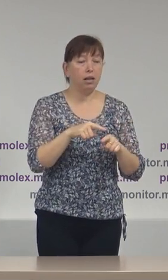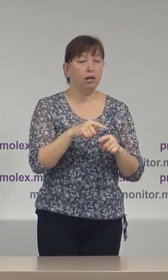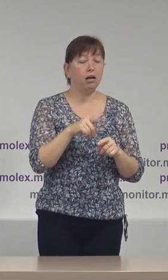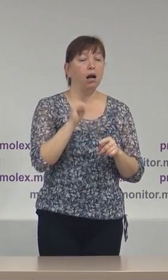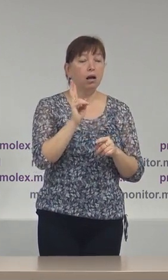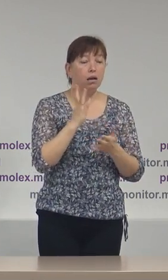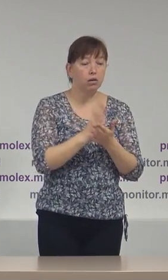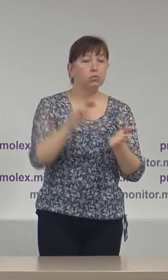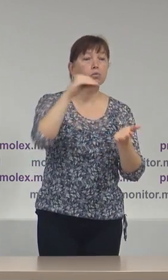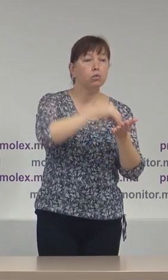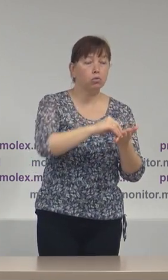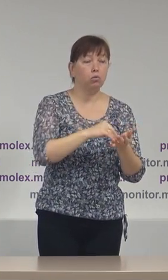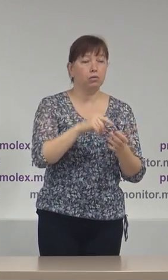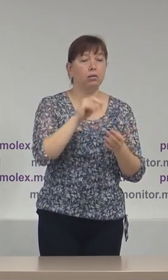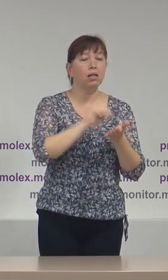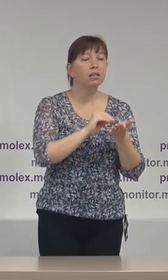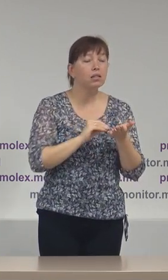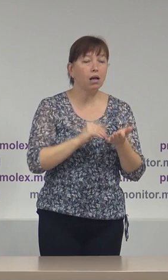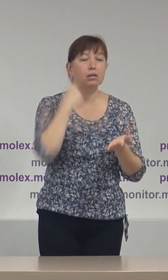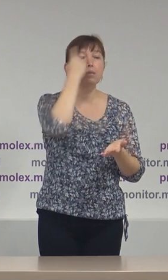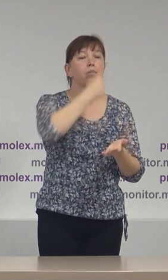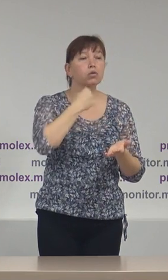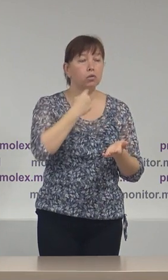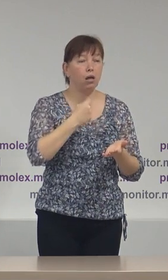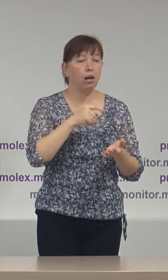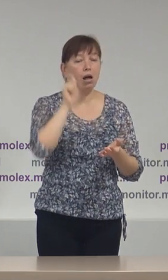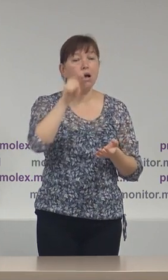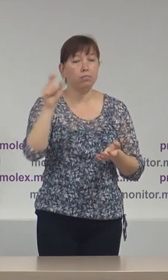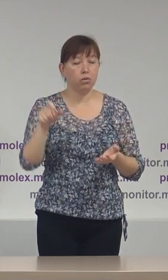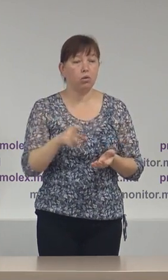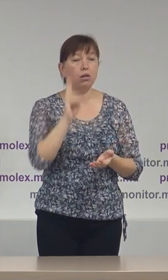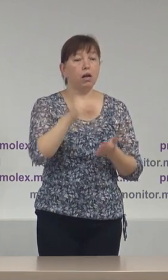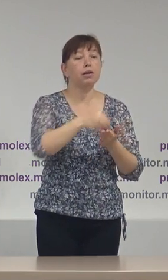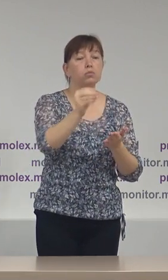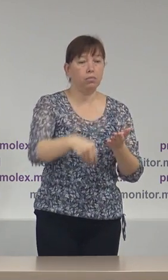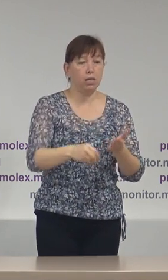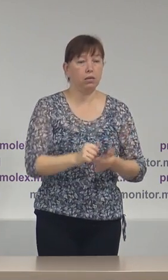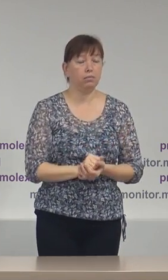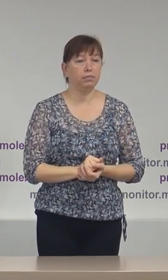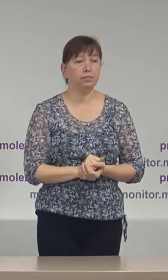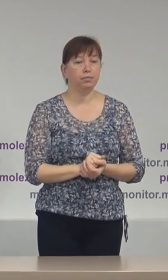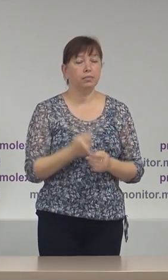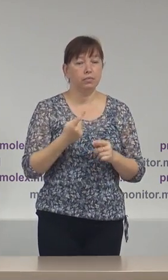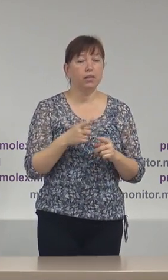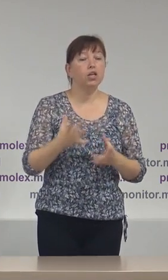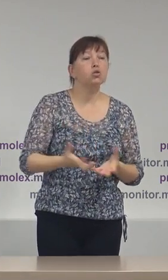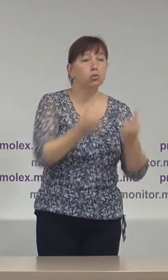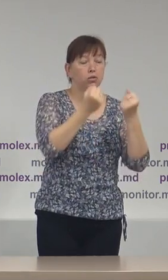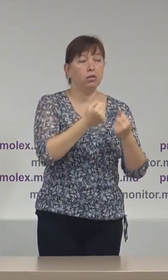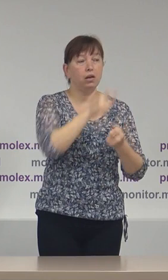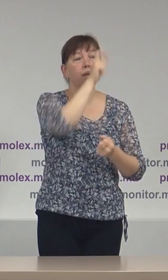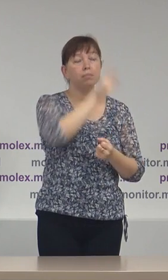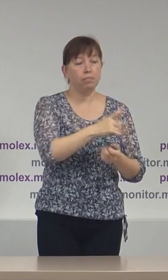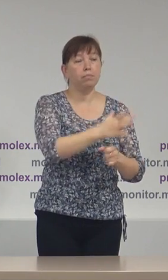inclusiv date cu caracterul personal ale persoanelor care au semnat în susținerea acestor